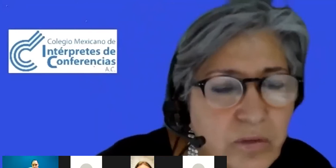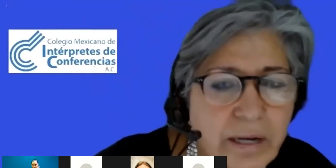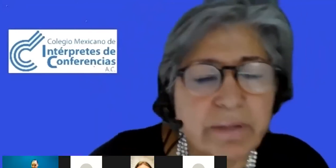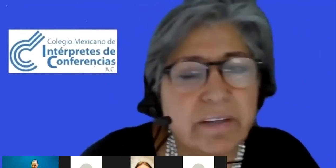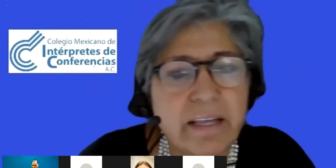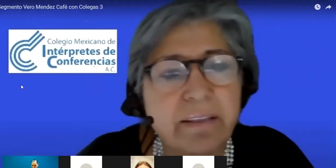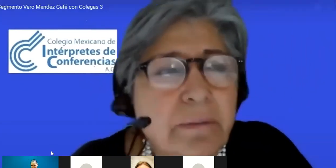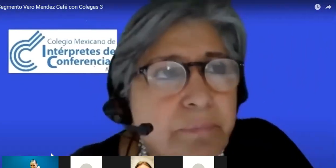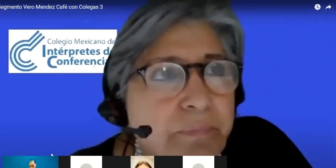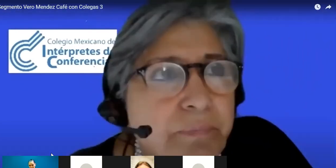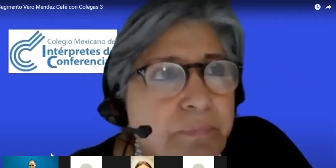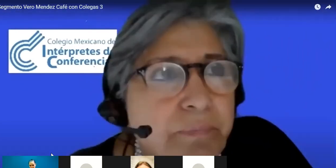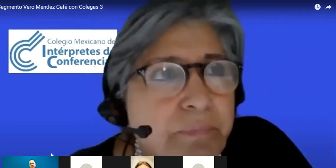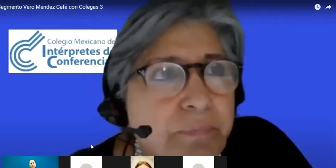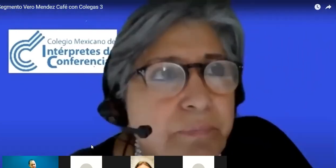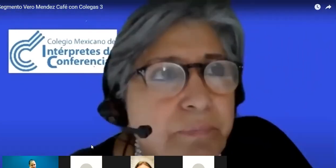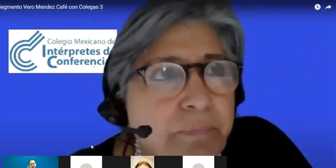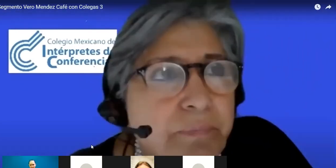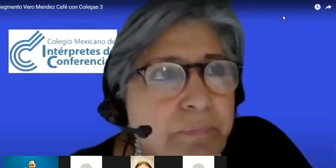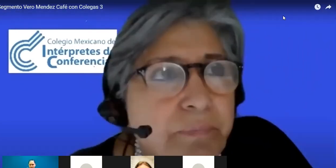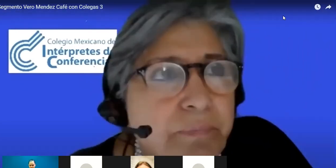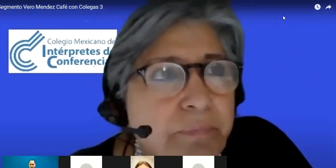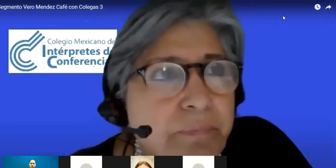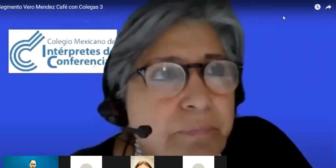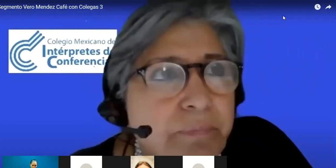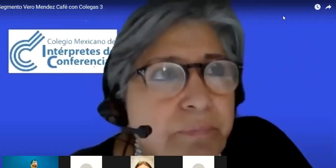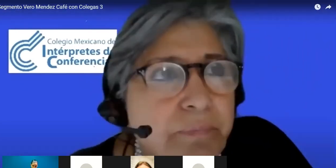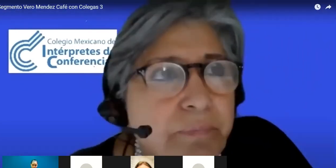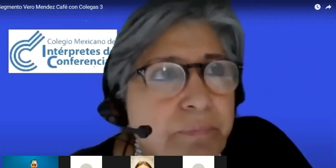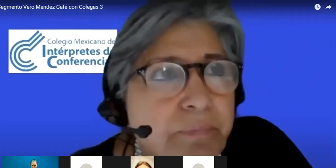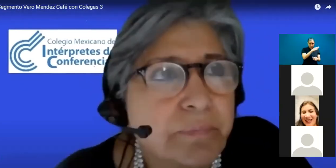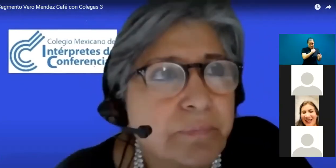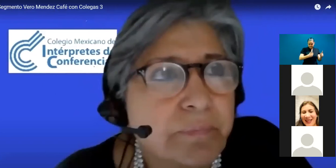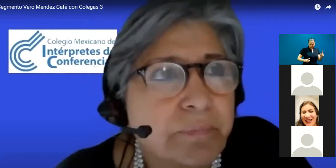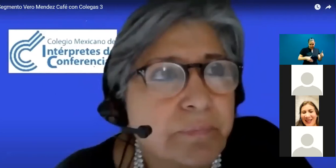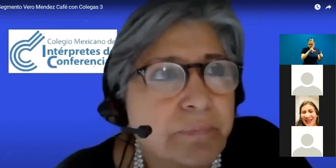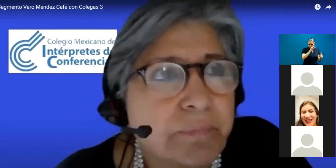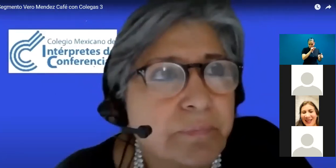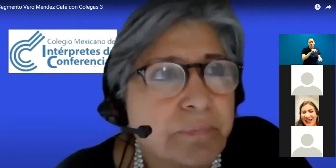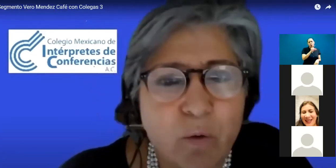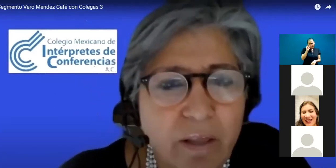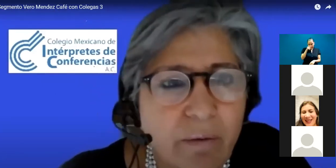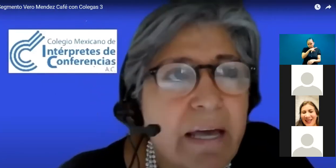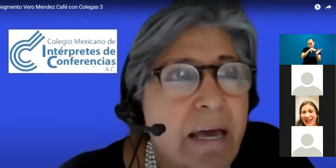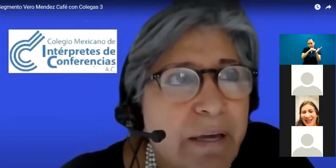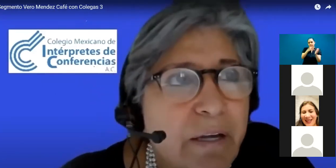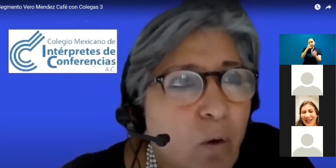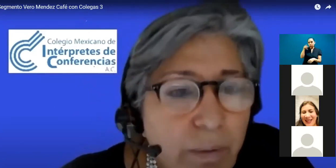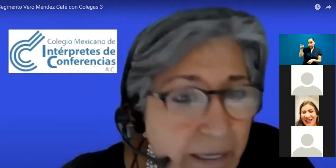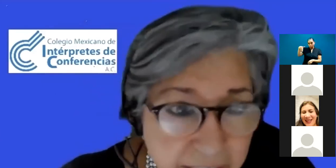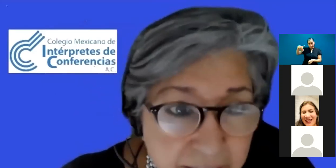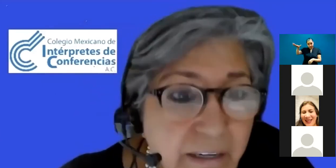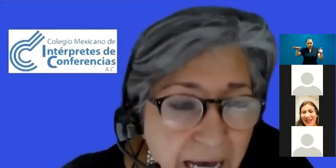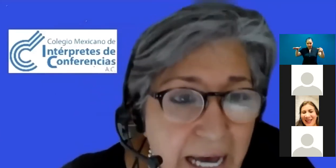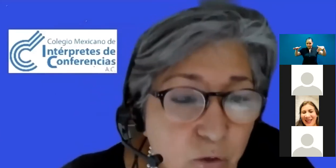aun cuando no sea la presidenta. Sigue siendo, todavía, salen con ella al mismo tiempo, sí. Ah, fíjate, sí, más o menos eso me acordaba. Pero